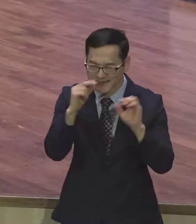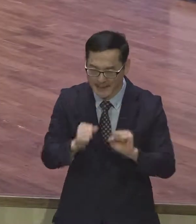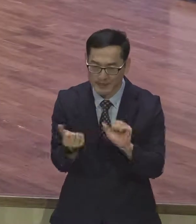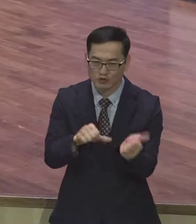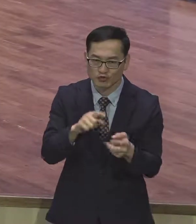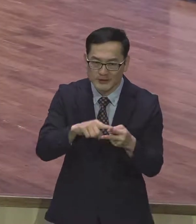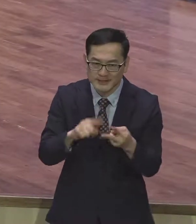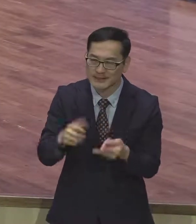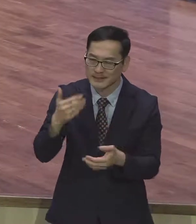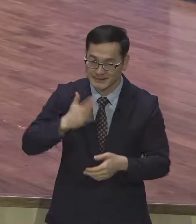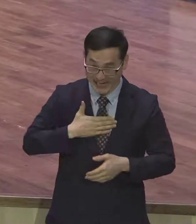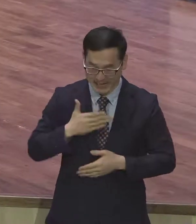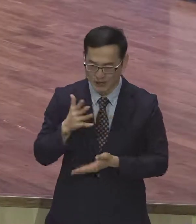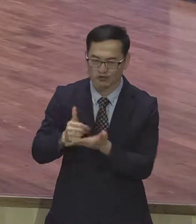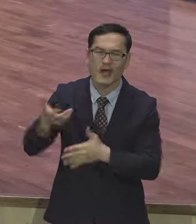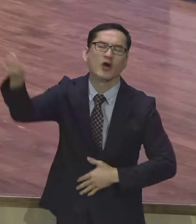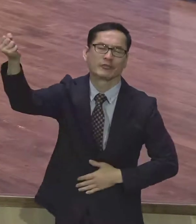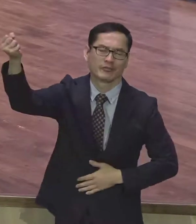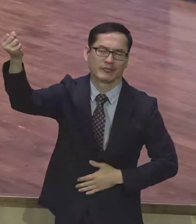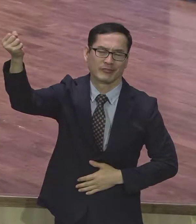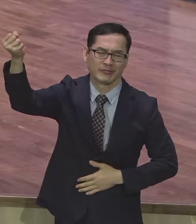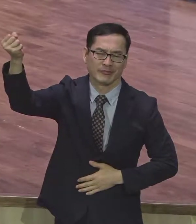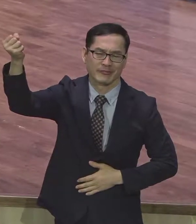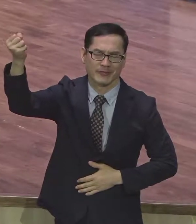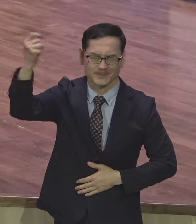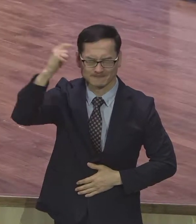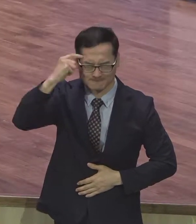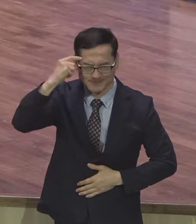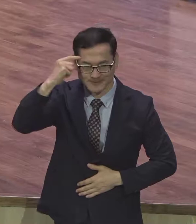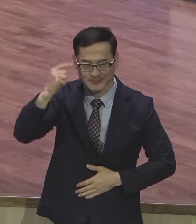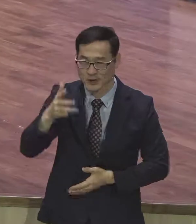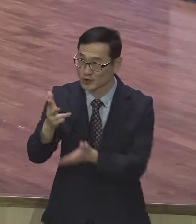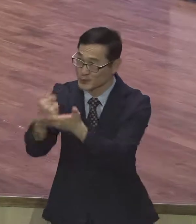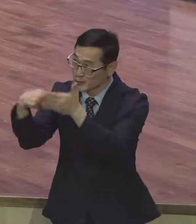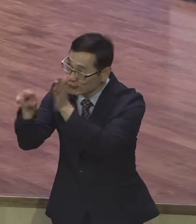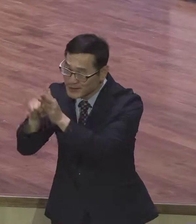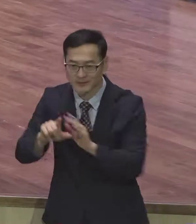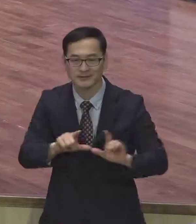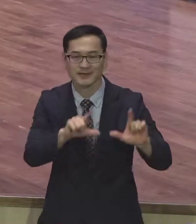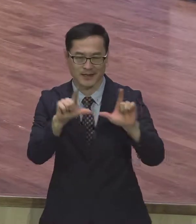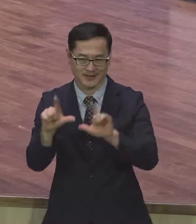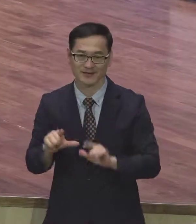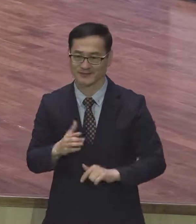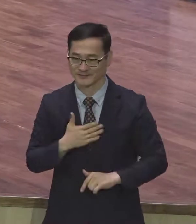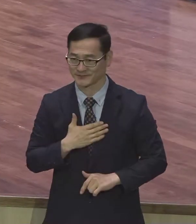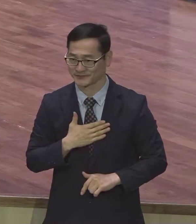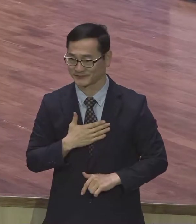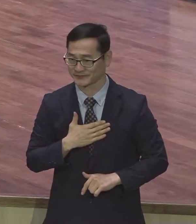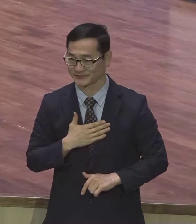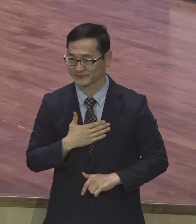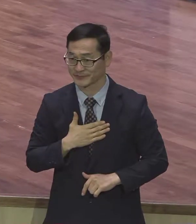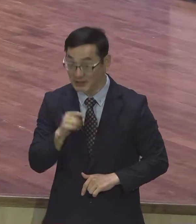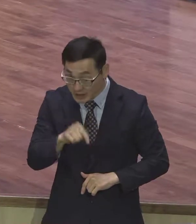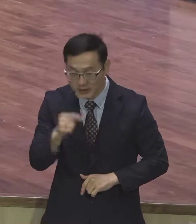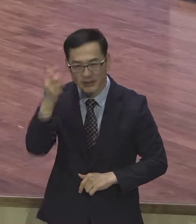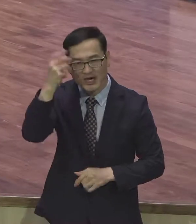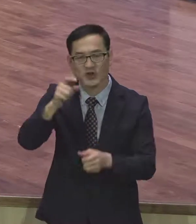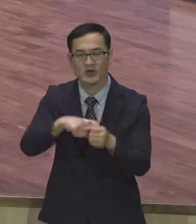우리가 무엇을 하든지 우리는 주님의 것이에요. 주님을 위해서 사는 존재예요. 영적 본질이 이거예요. 그리고 오늘 본문체는 뭐예요?